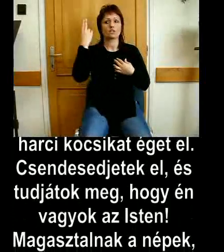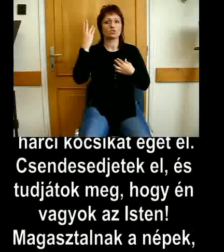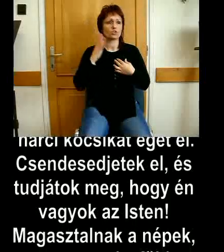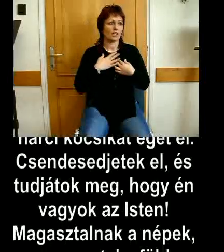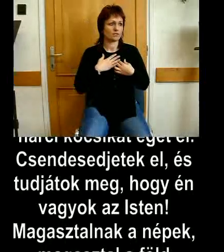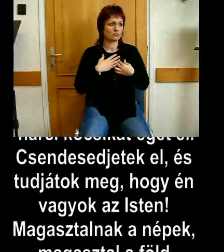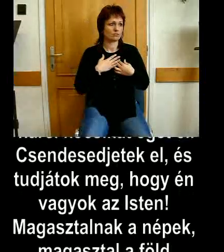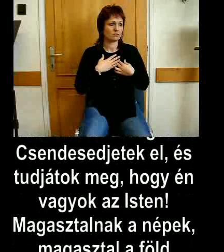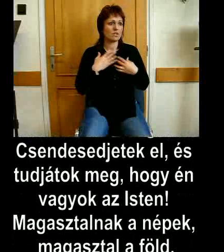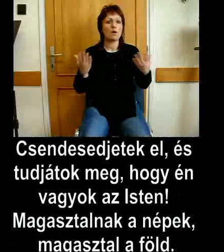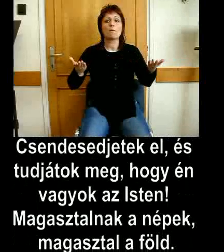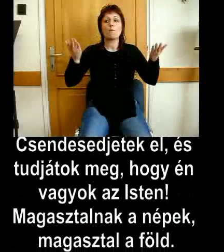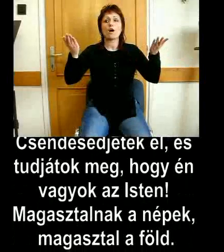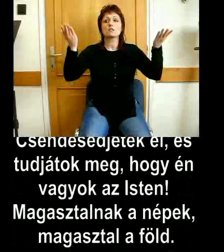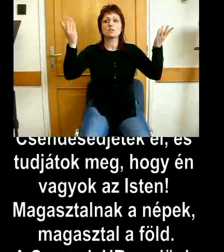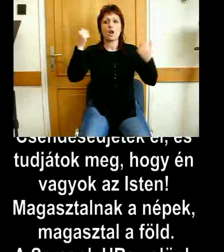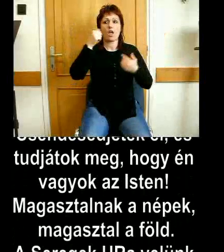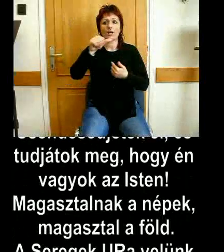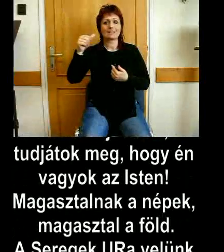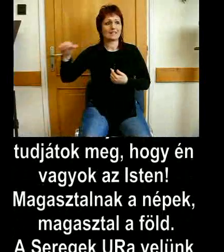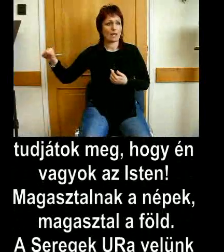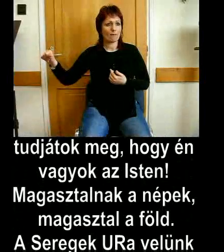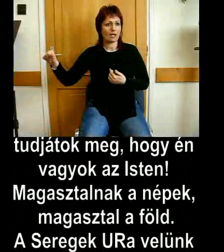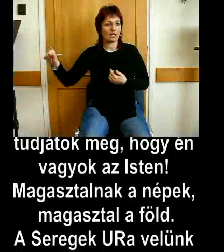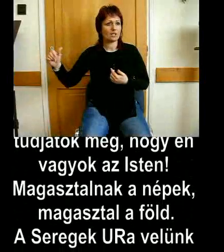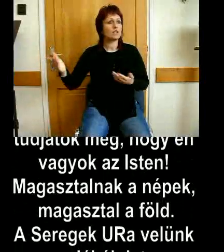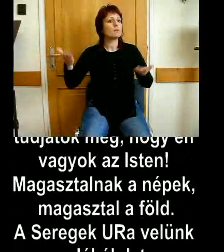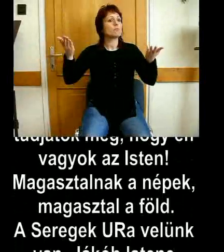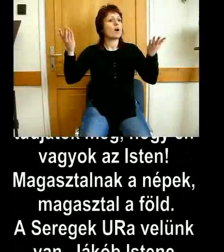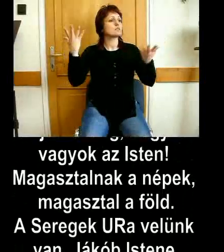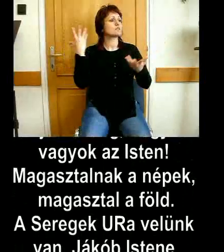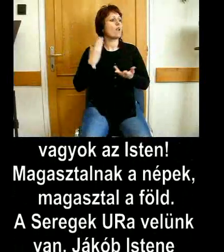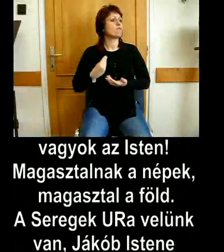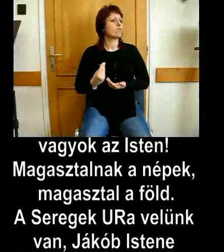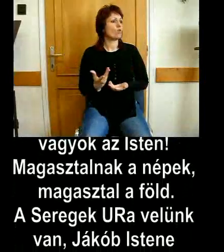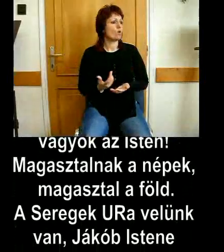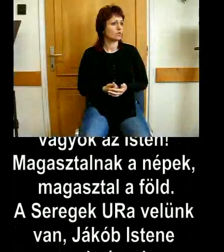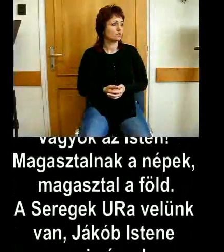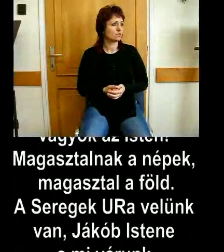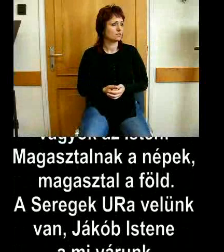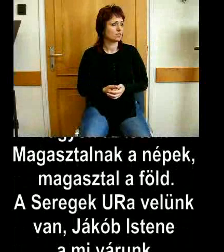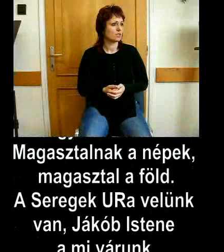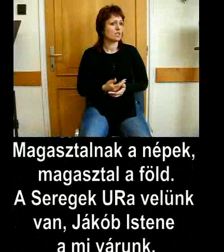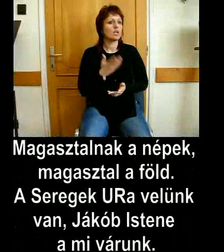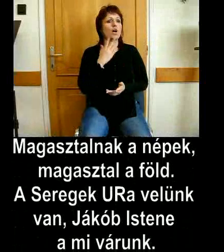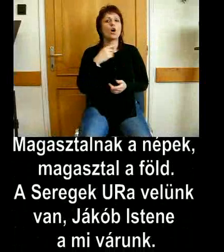Magasztalnak a népek, magasztal a föld. A seregek ura velünk van,